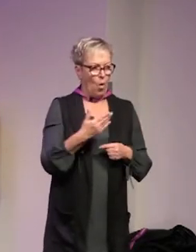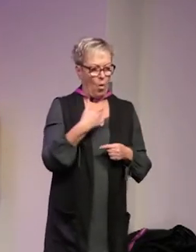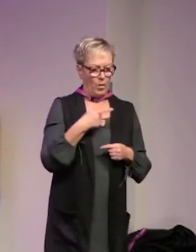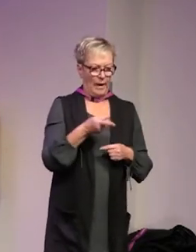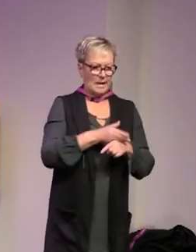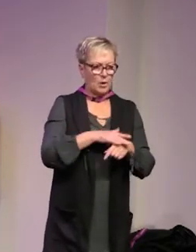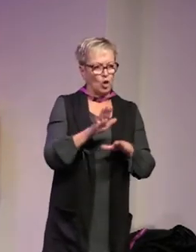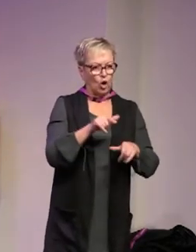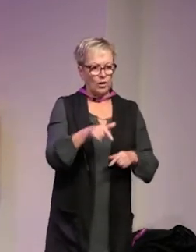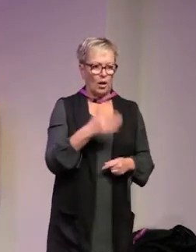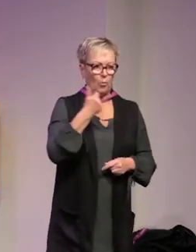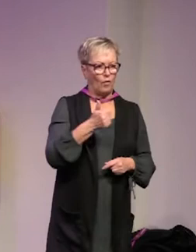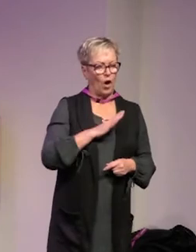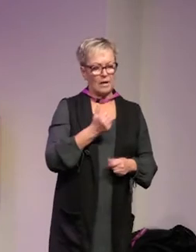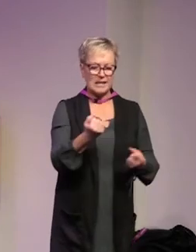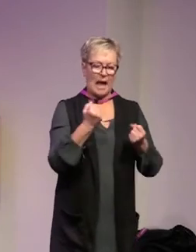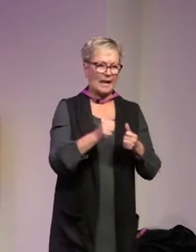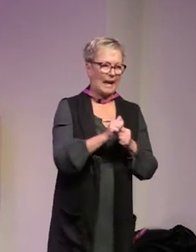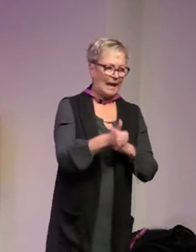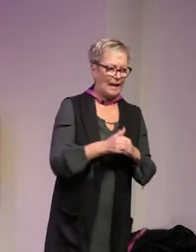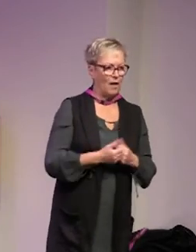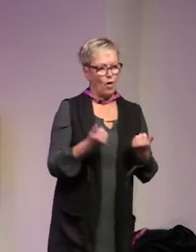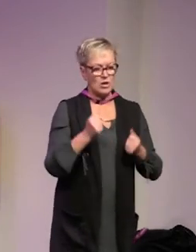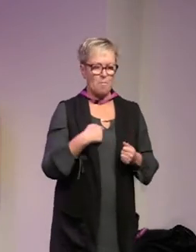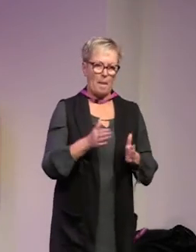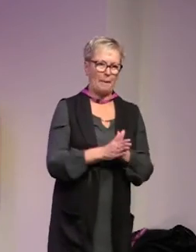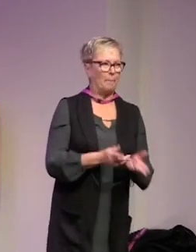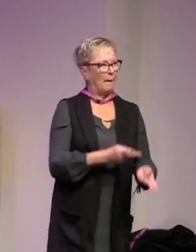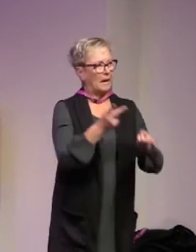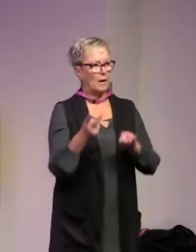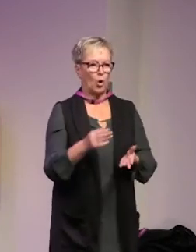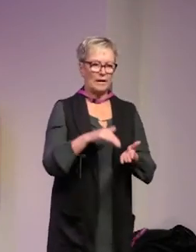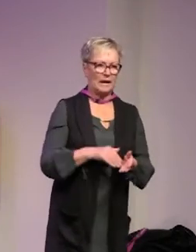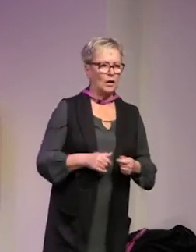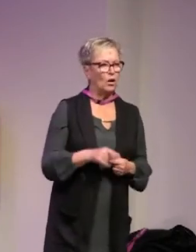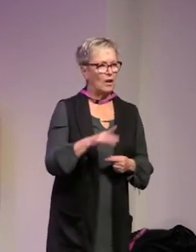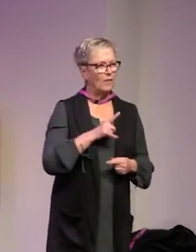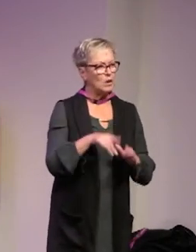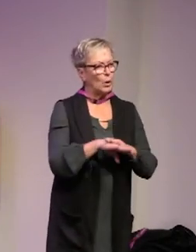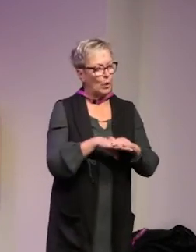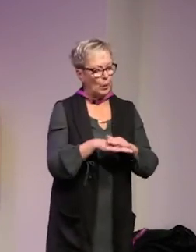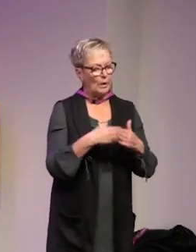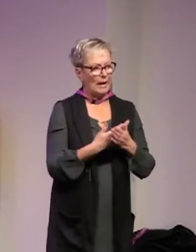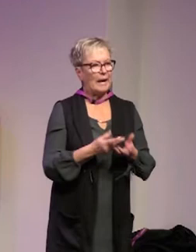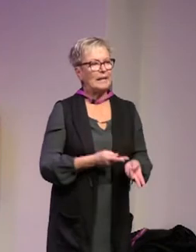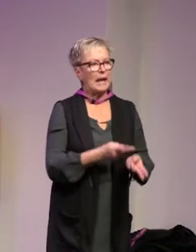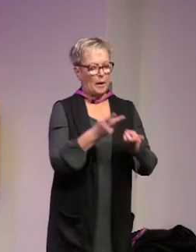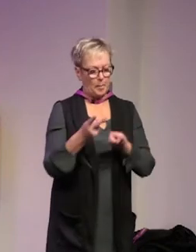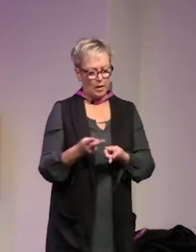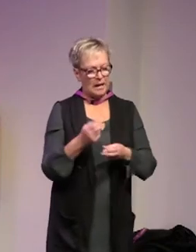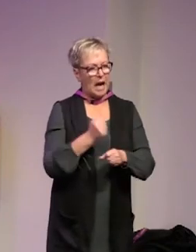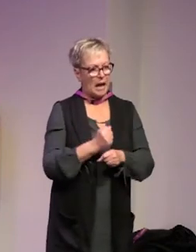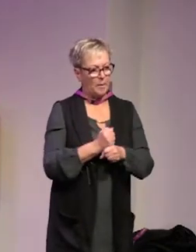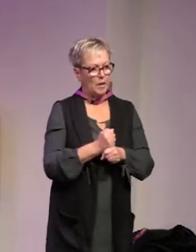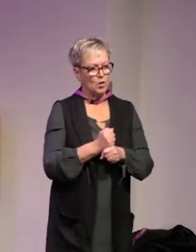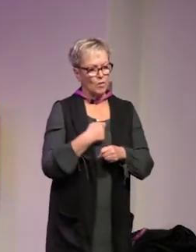om experterna fick sköta det där man kanske behöver en stark ledare vad ska man egentligen med demokratin till? så här finns det ju ett grundläggande